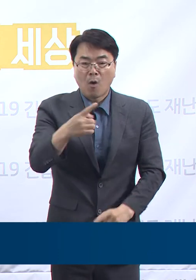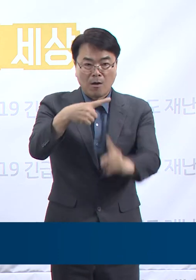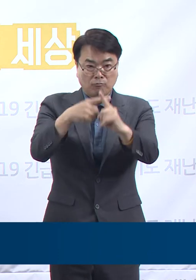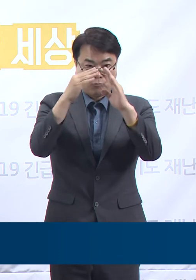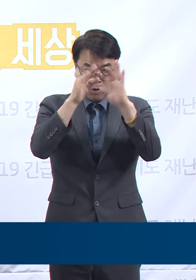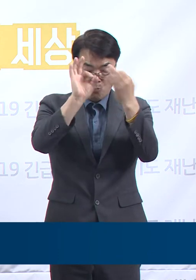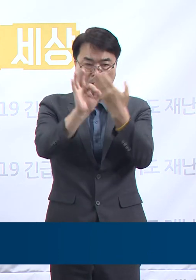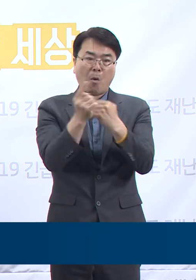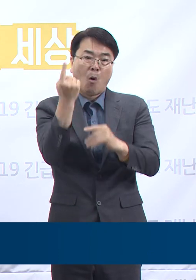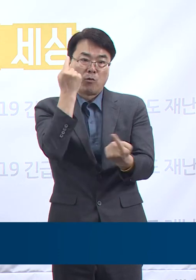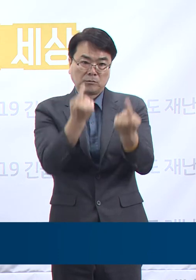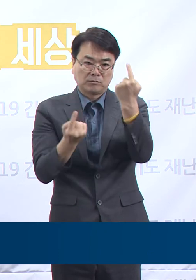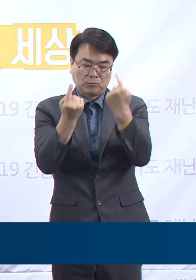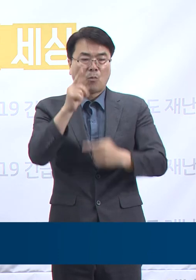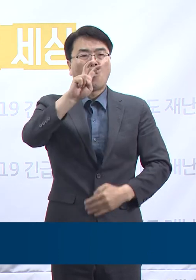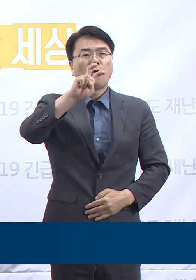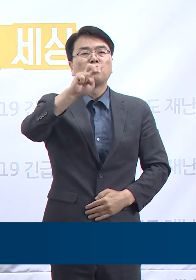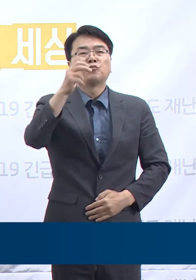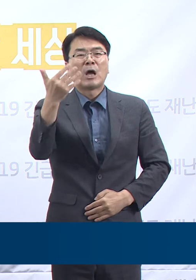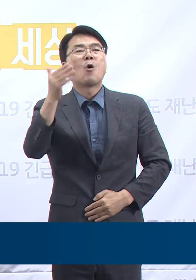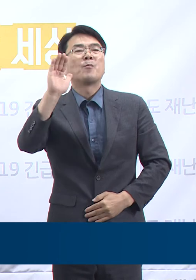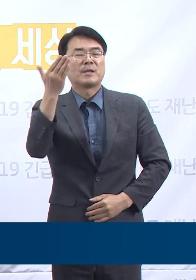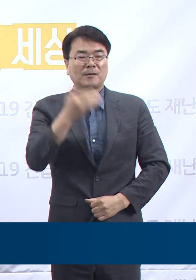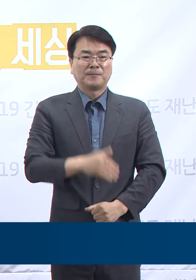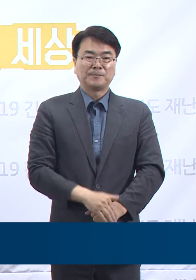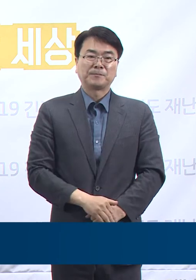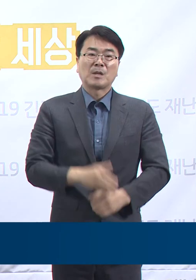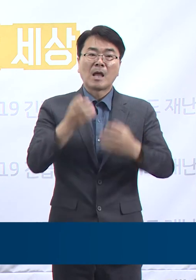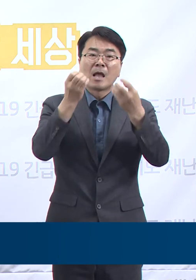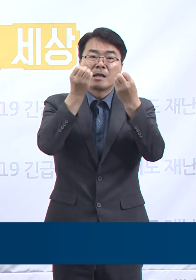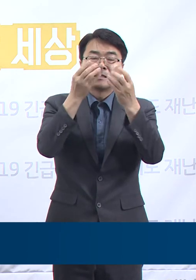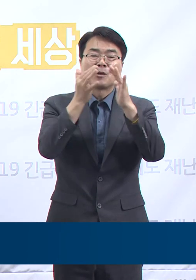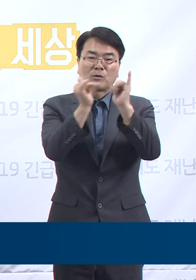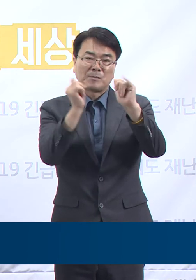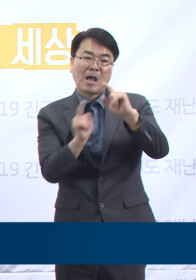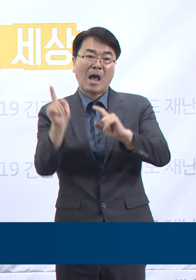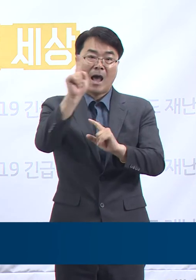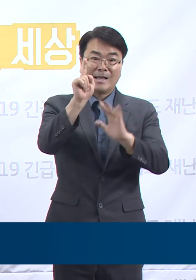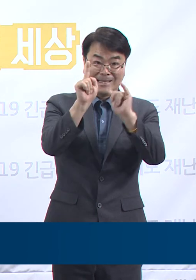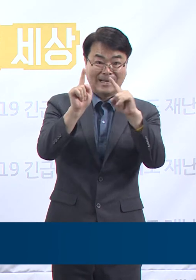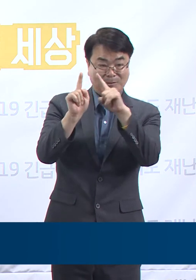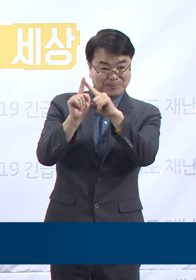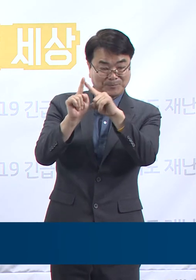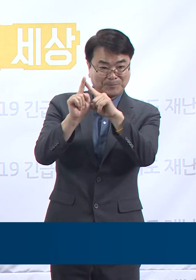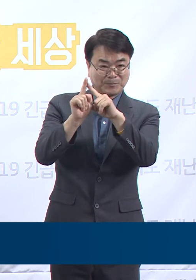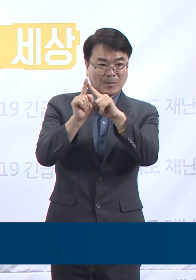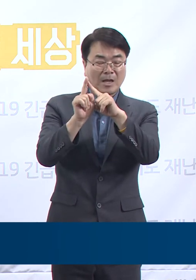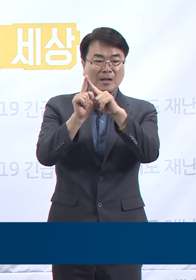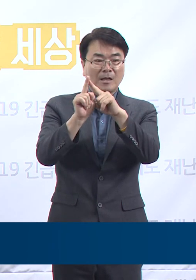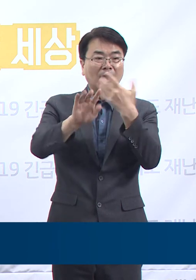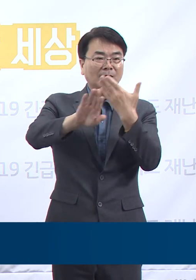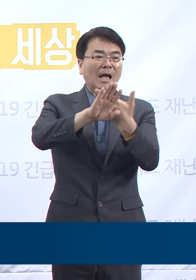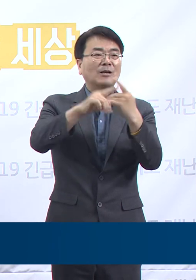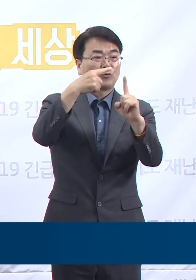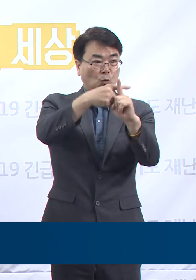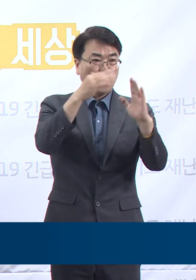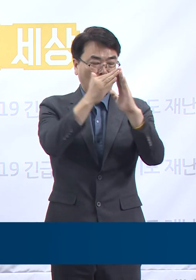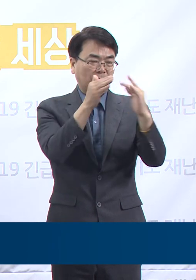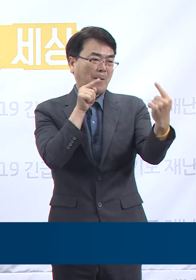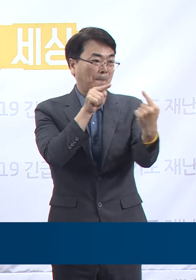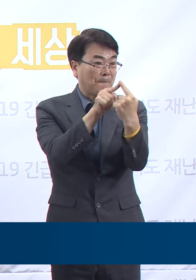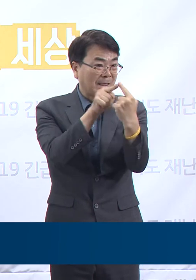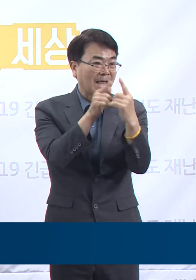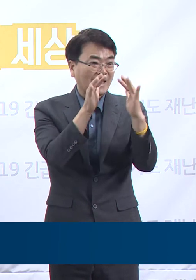1명이 증가한 총 22명입니다. 신규 확진자는 기확진된 안양주연관교회 교인과 접촉자로